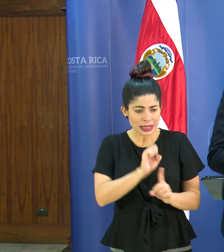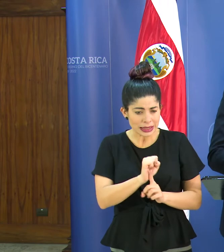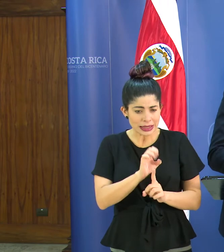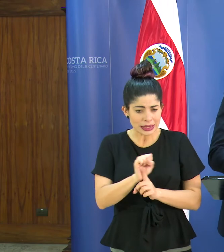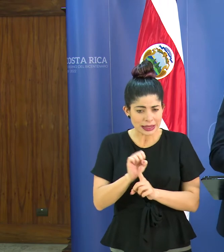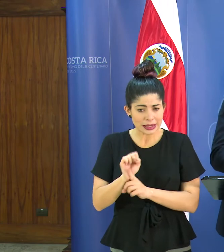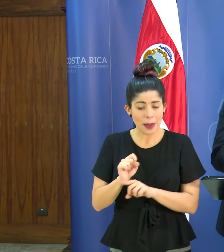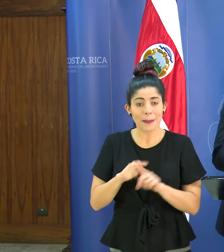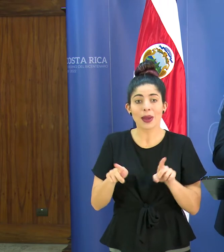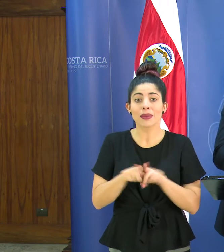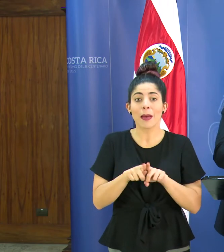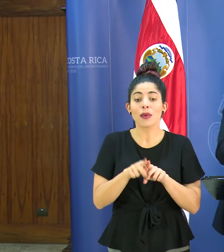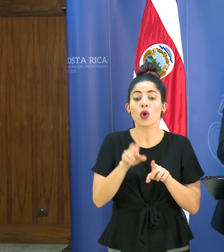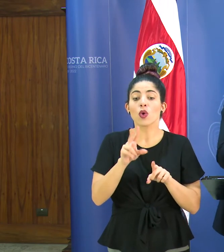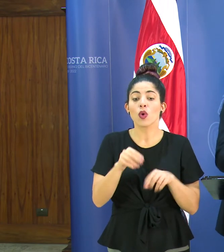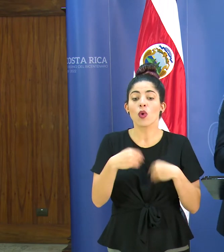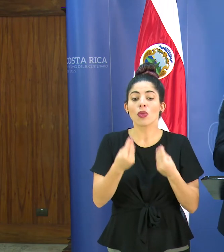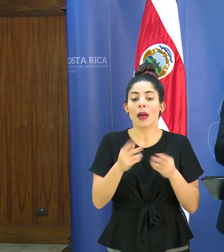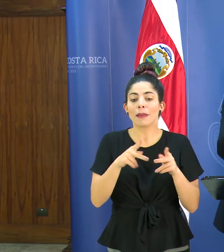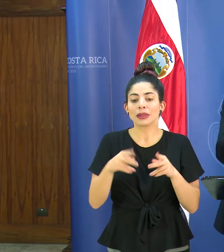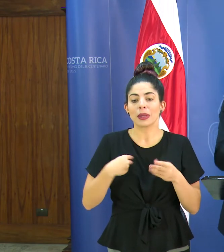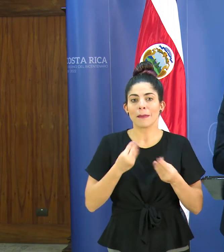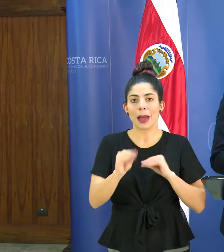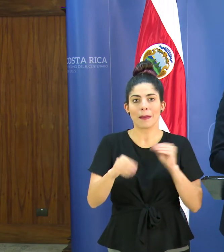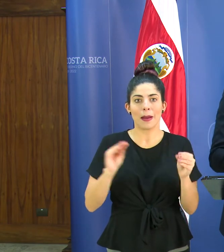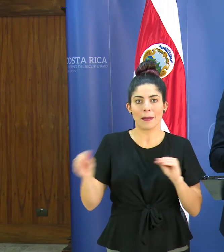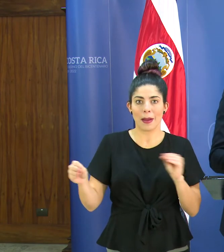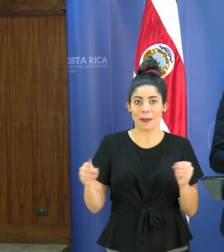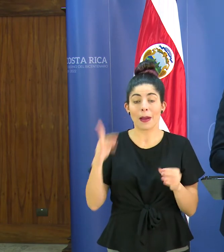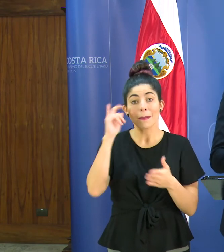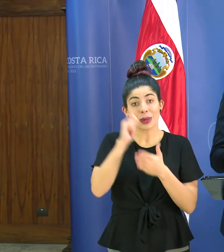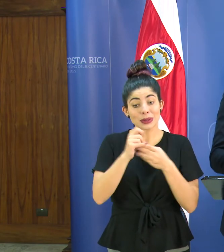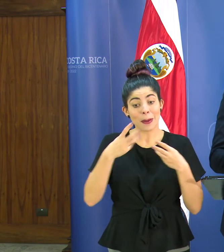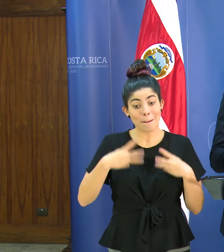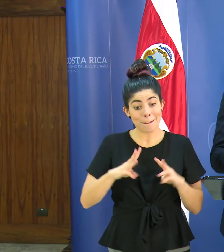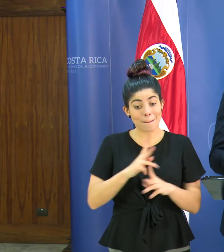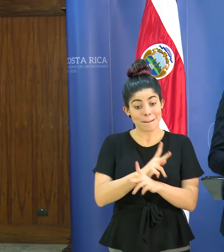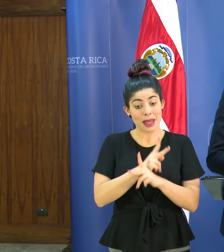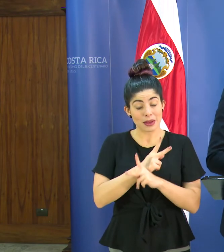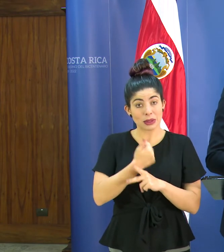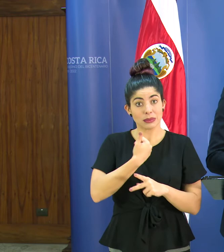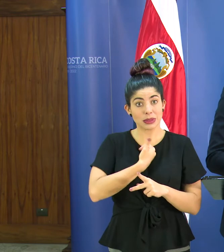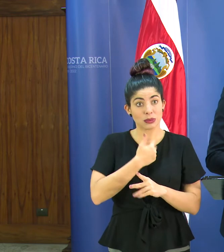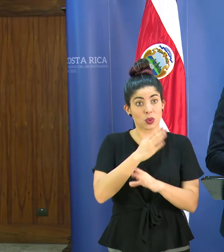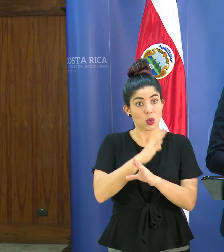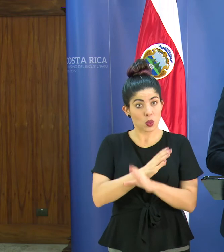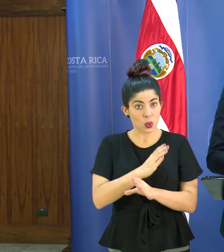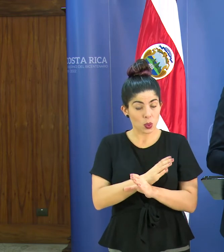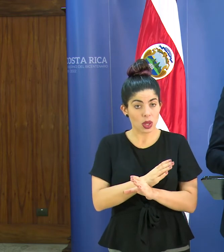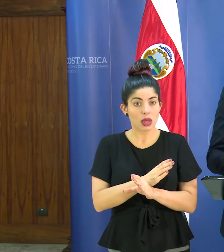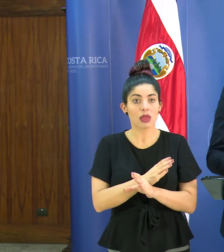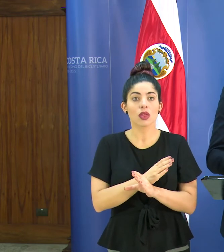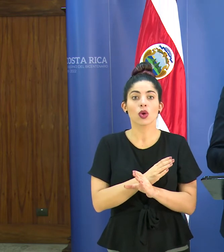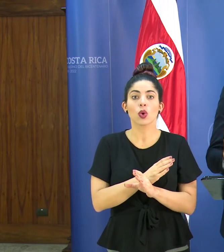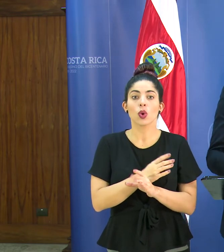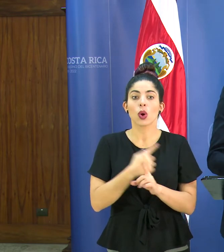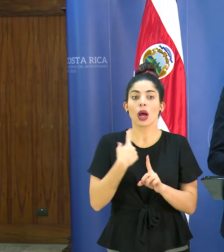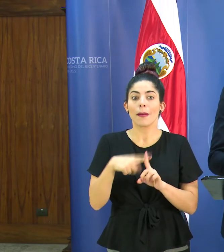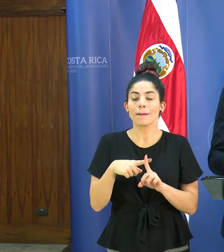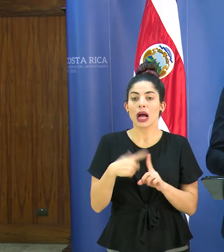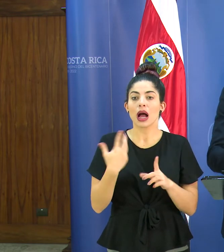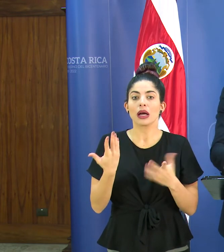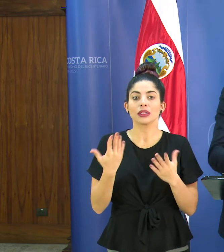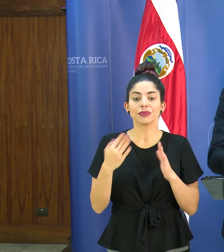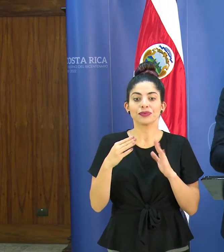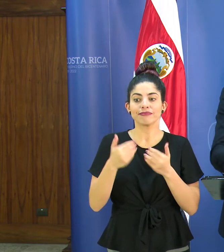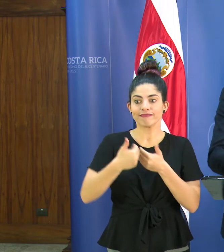pero también que eso no se vaya extendiendo de persona en persona por eso es que las medidas de prevención de autocuidado de lo